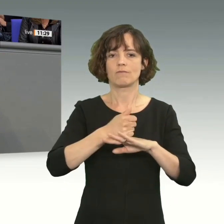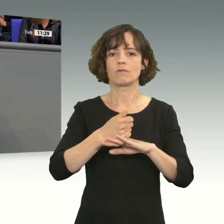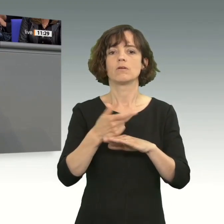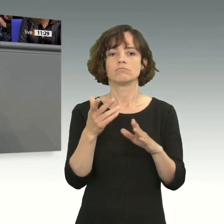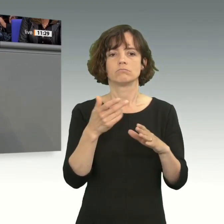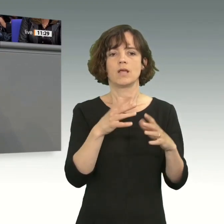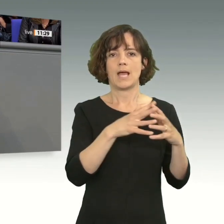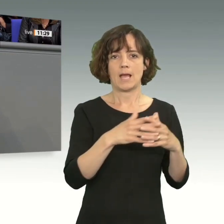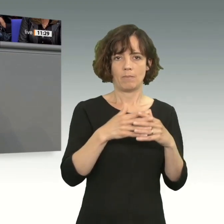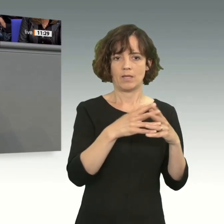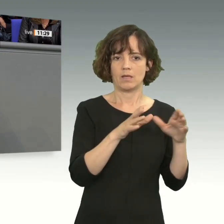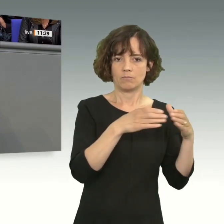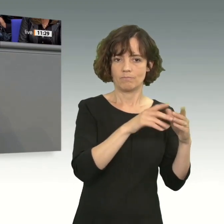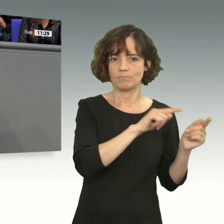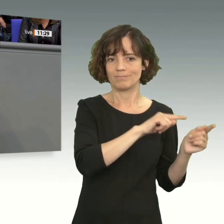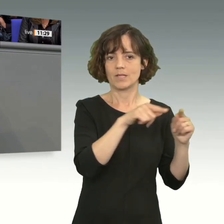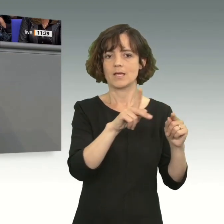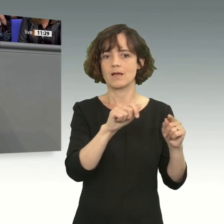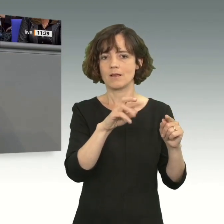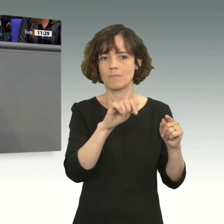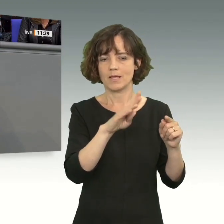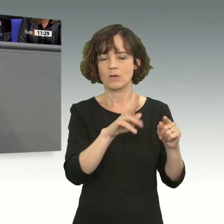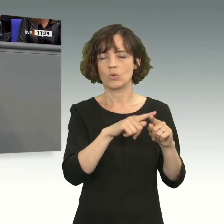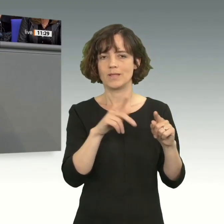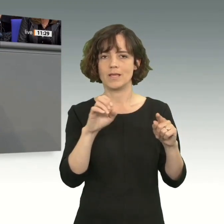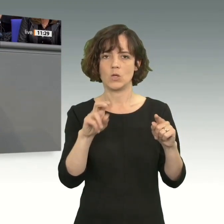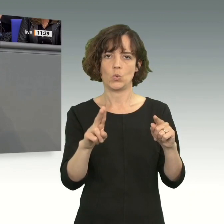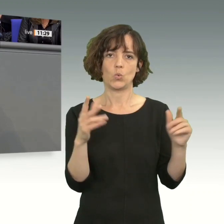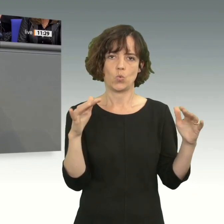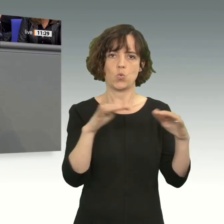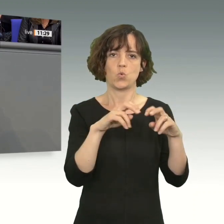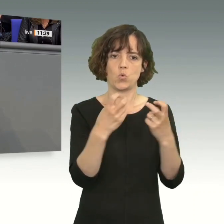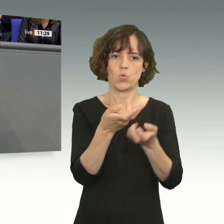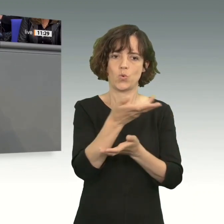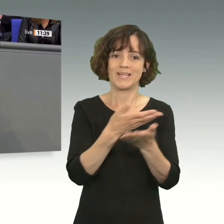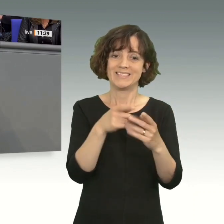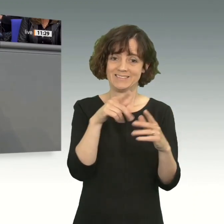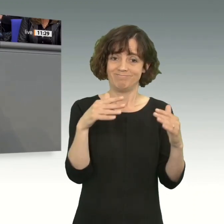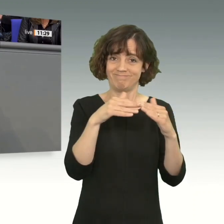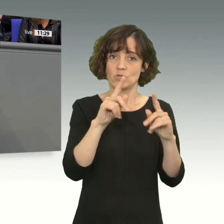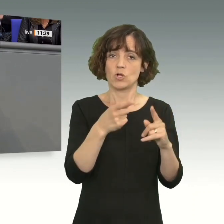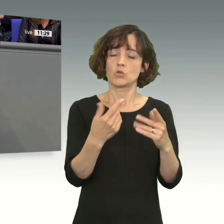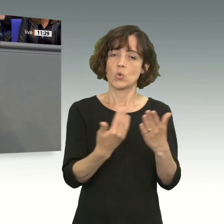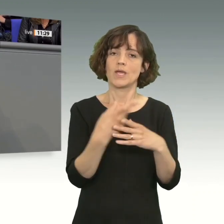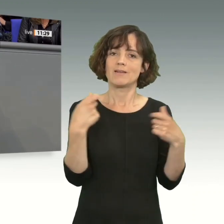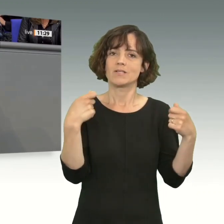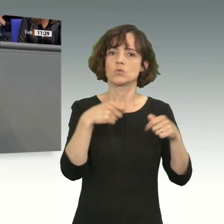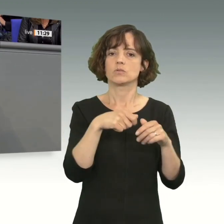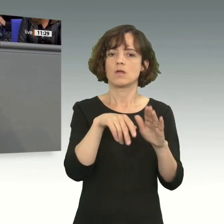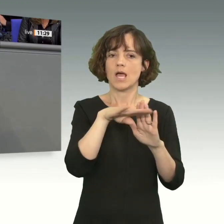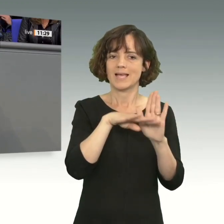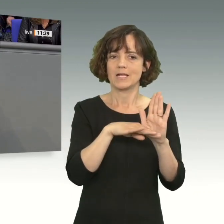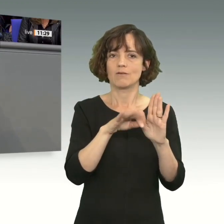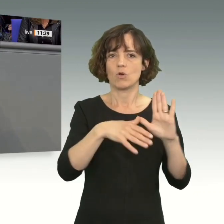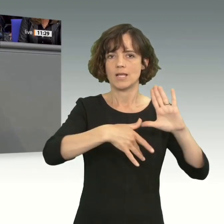CELAC und der Europäischen Union statt. Auf diesem Gipfel soll eine neue Investitionsagenda für Lateinamerika und die Karibik